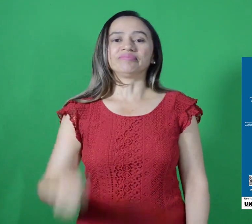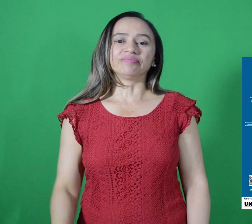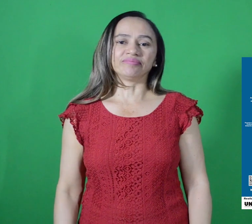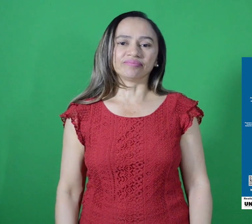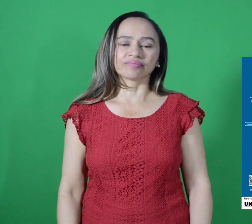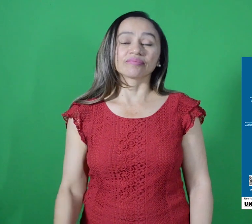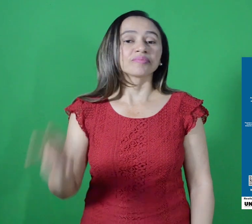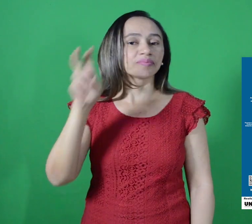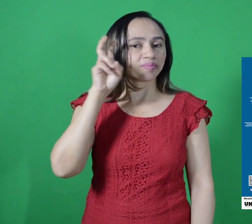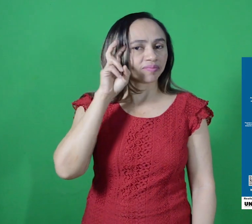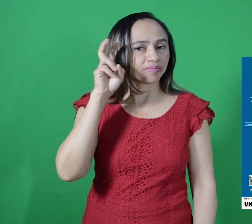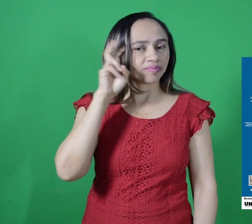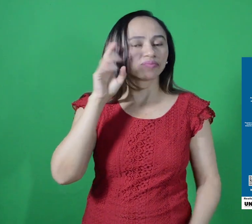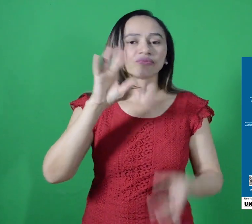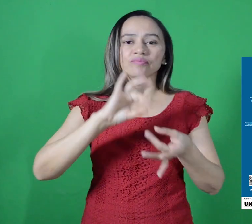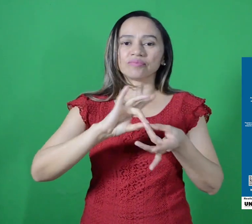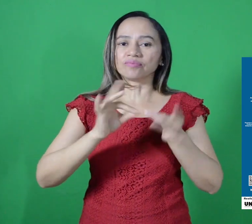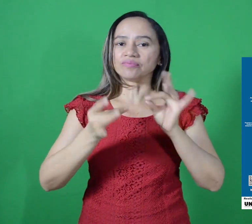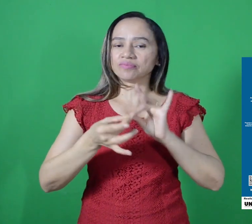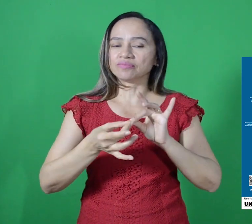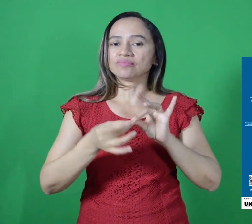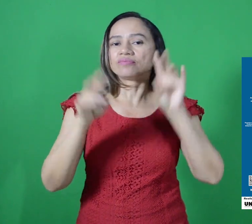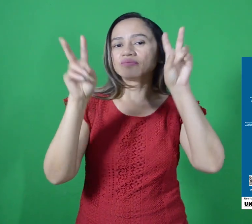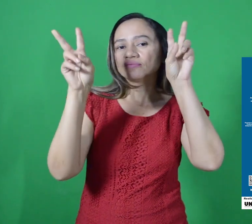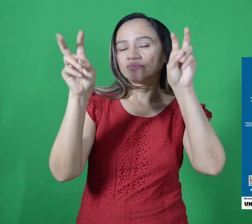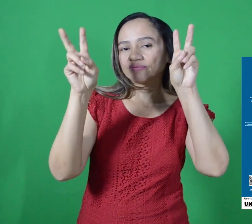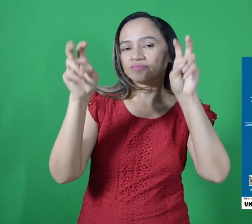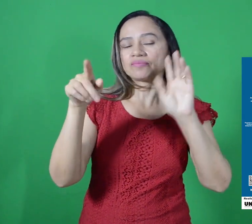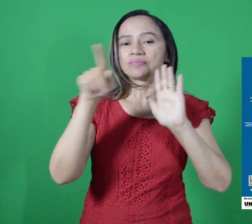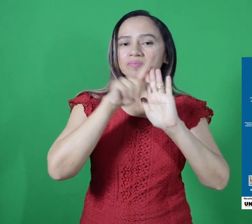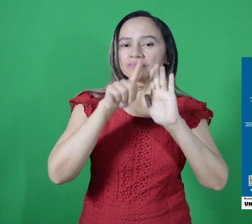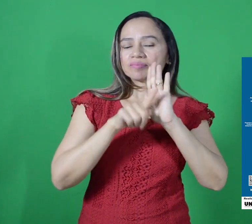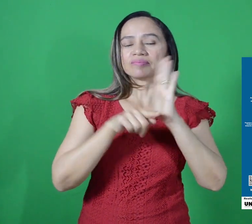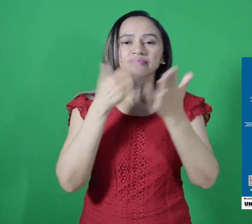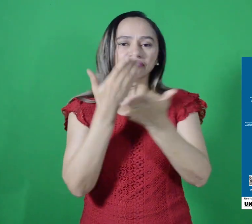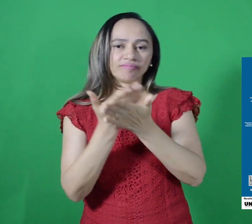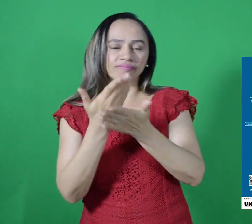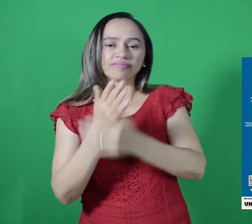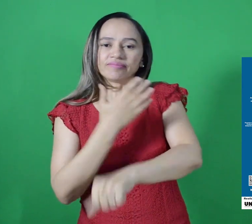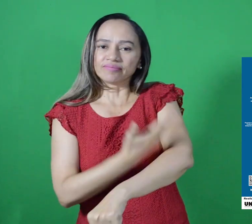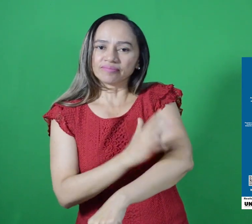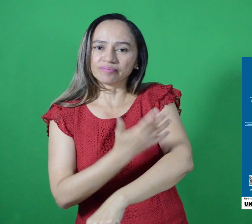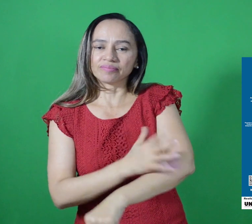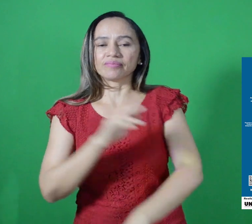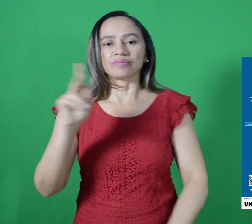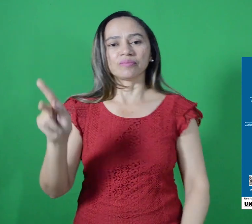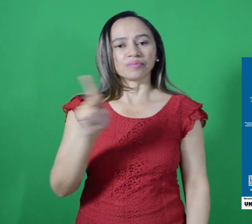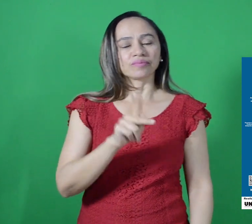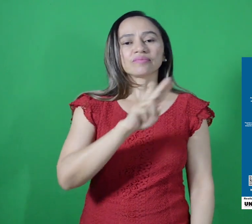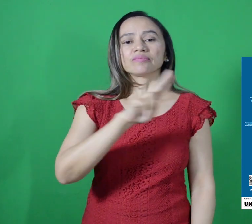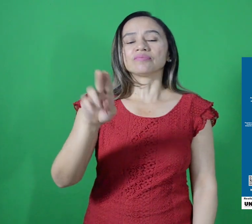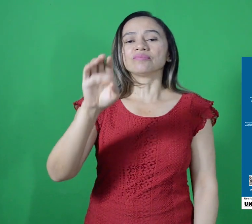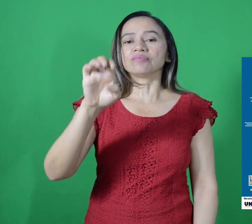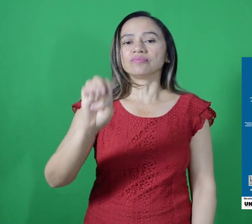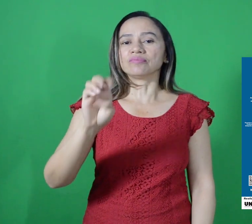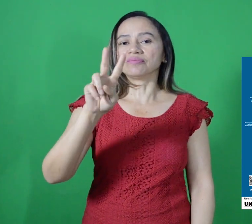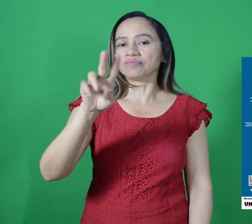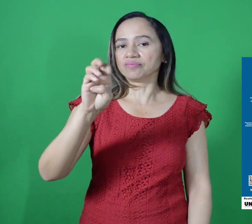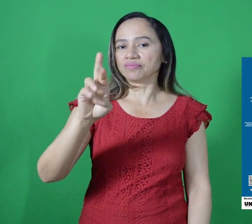quinta-feira, teremos a oficina intitulada Plano de Aula na Prática, com o